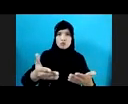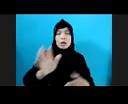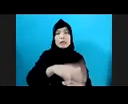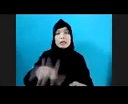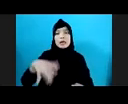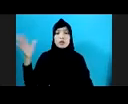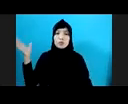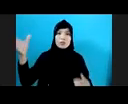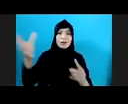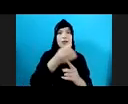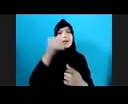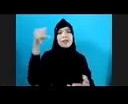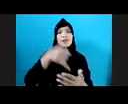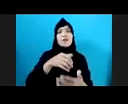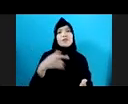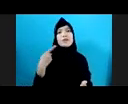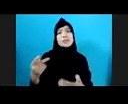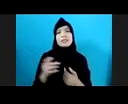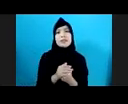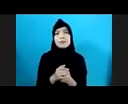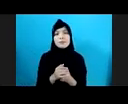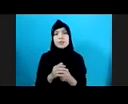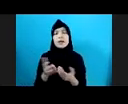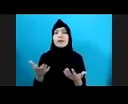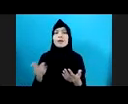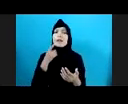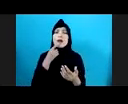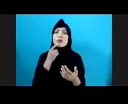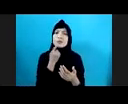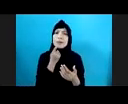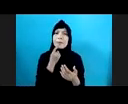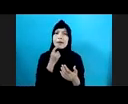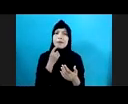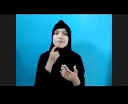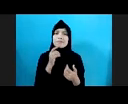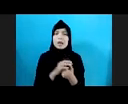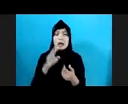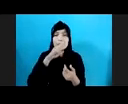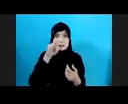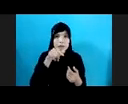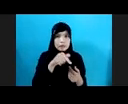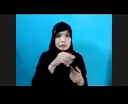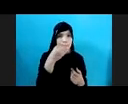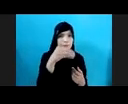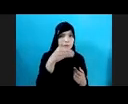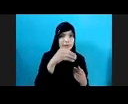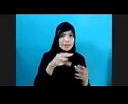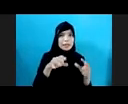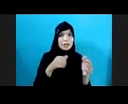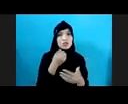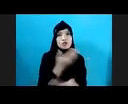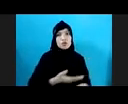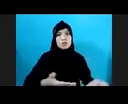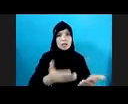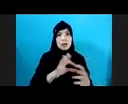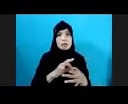Apa Apa Yang Kita Lakukan Berkaca Dari Apa Yang Dilakukan Oleh Kementerian Sosial Kemitraan Kementerian Sosial